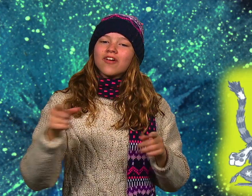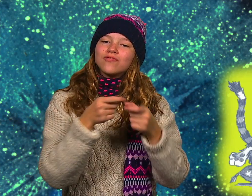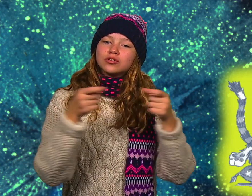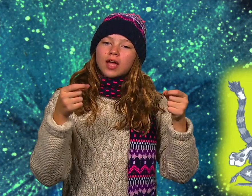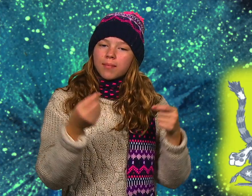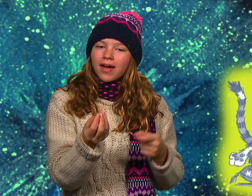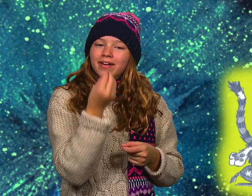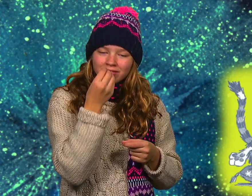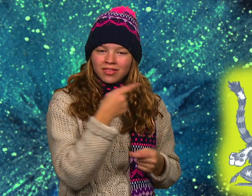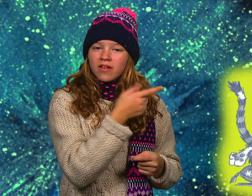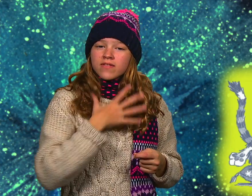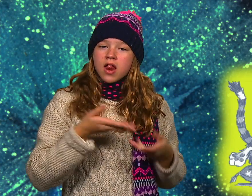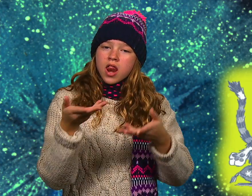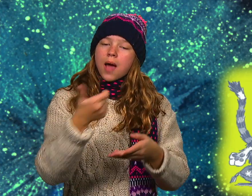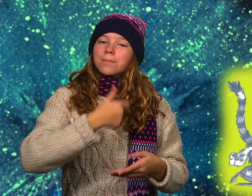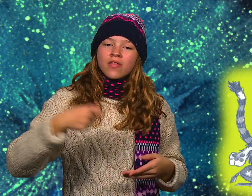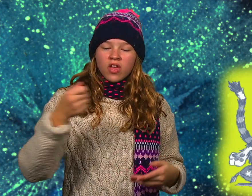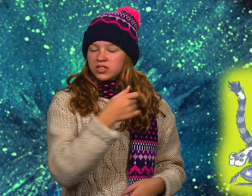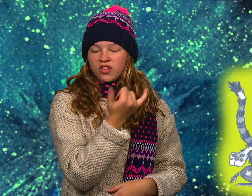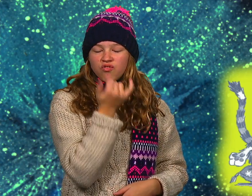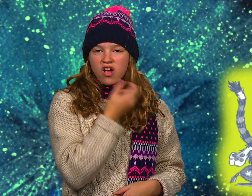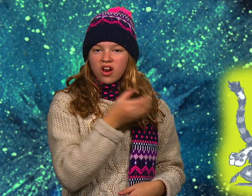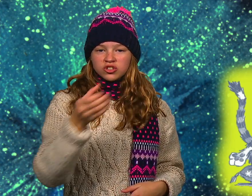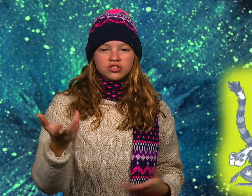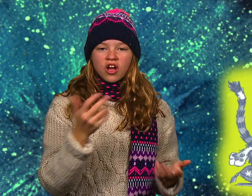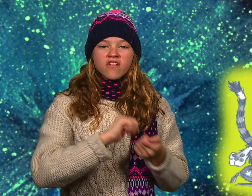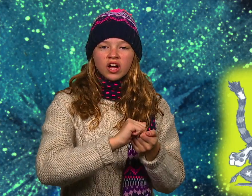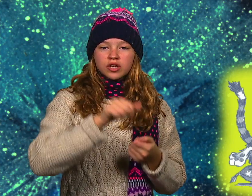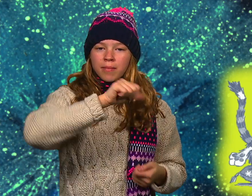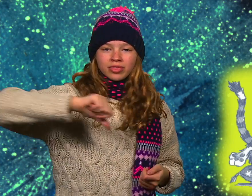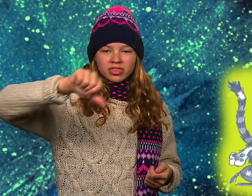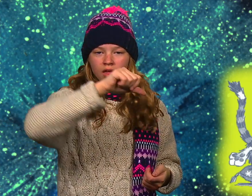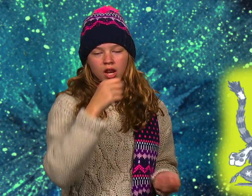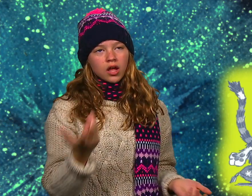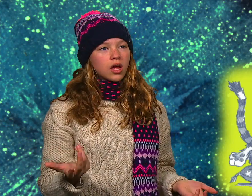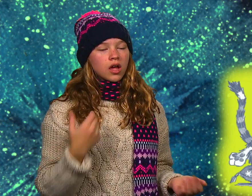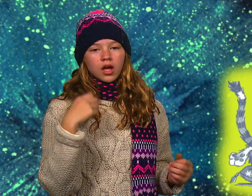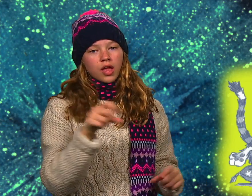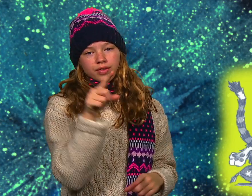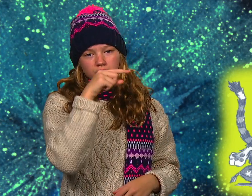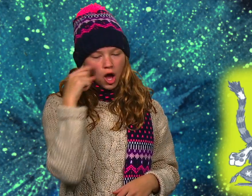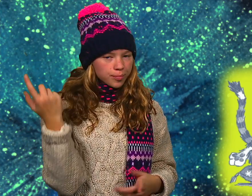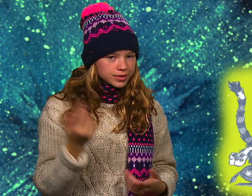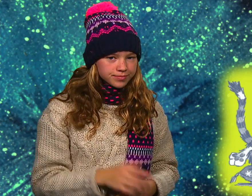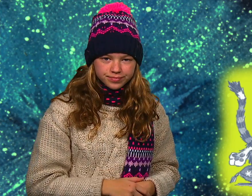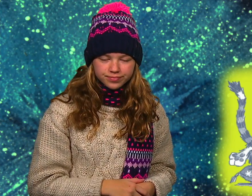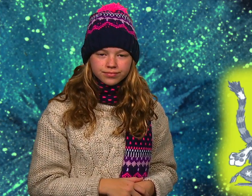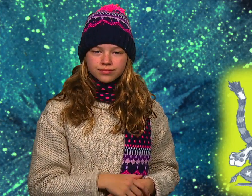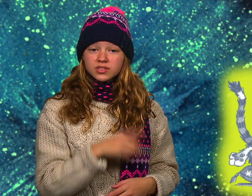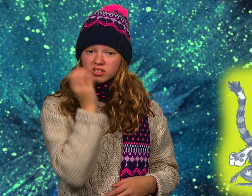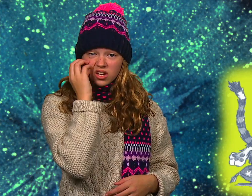ihren Mann machen und hat sie verbrennen lassen. Dann wollte sie Ketchup auf die Fischstäbchen für die Kinder tun und hat stattdessen Spülmittel